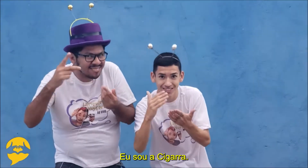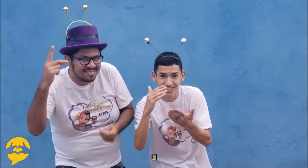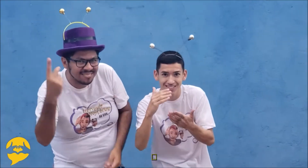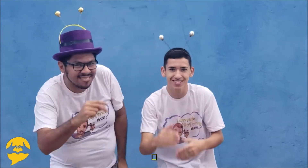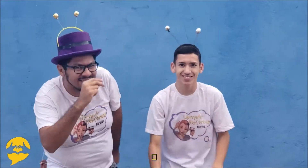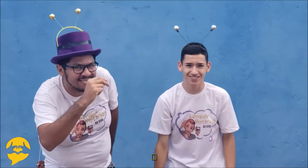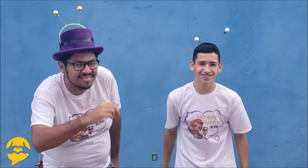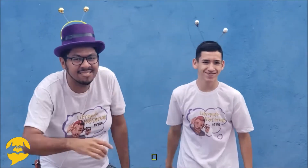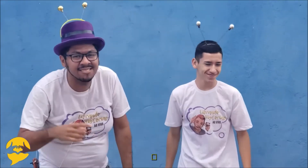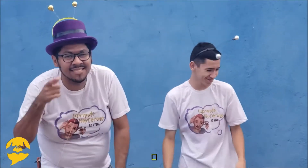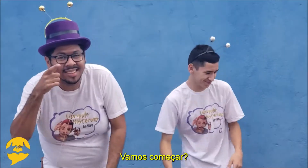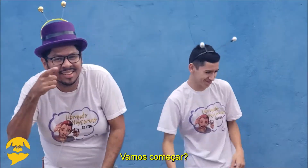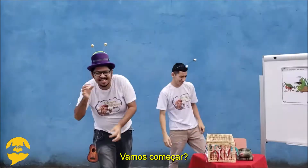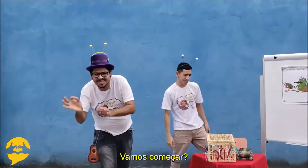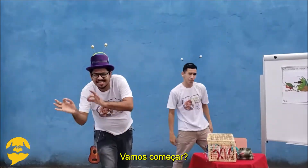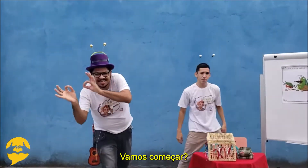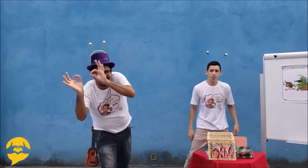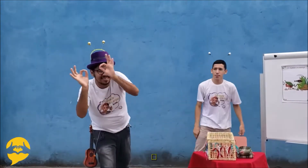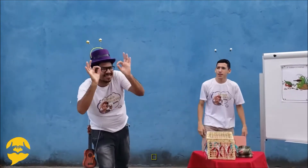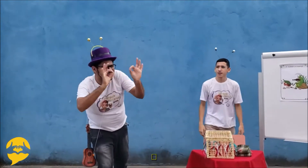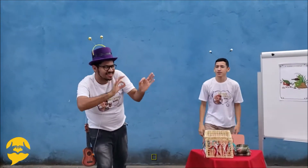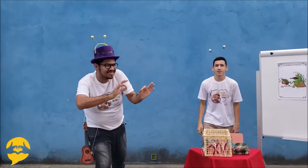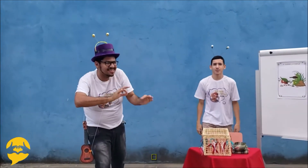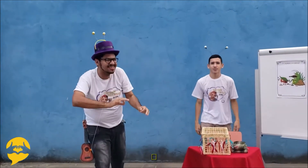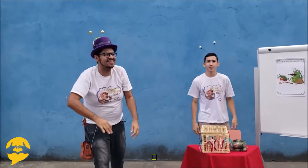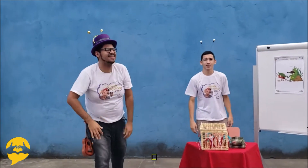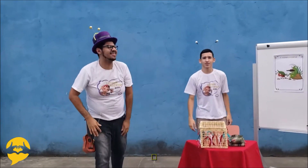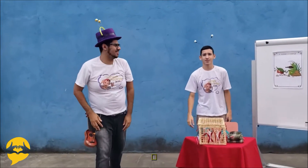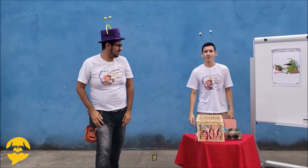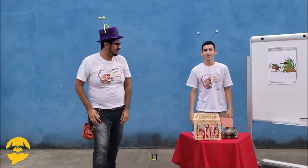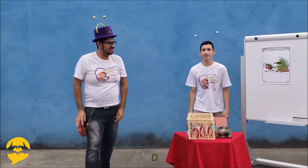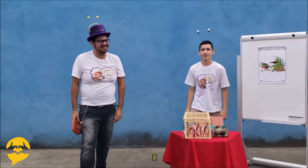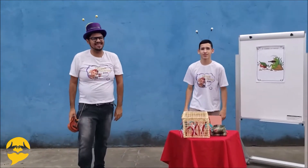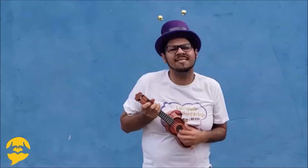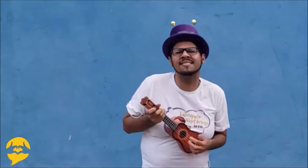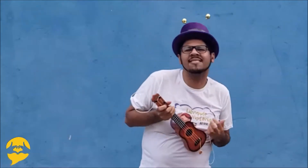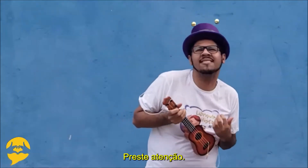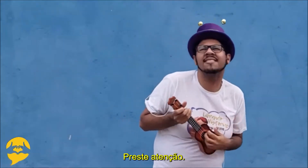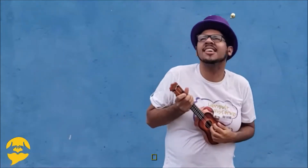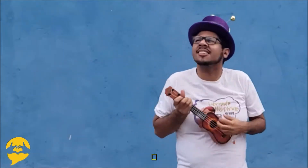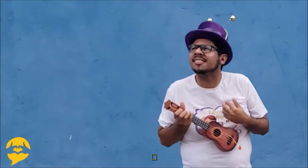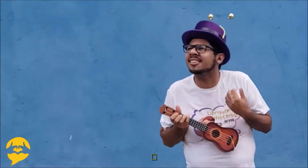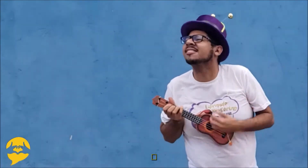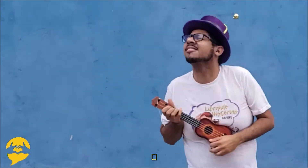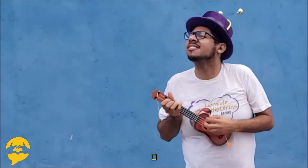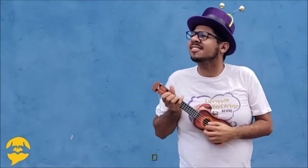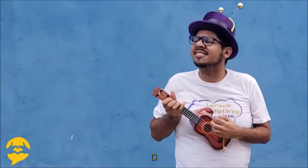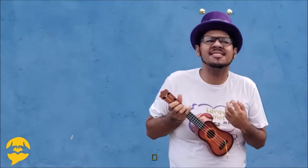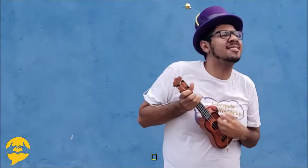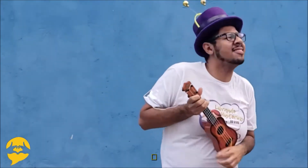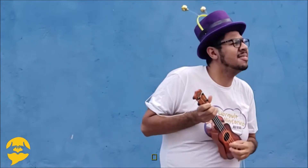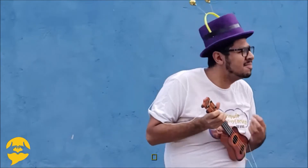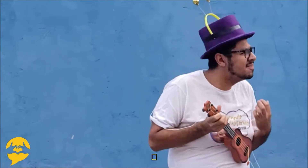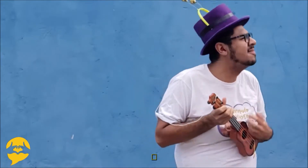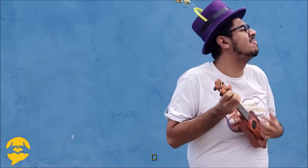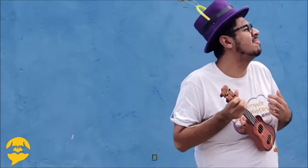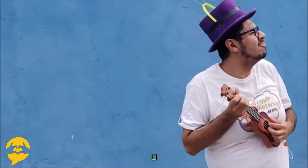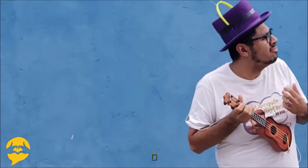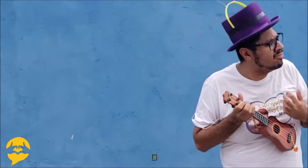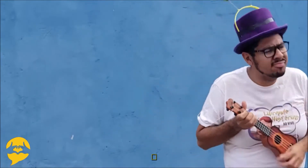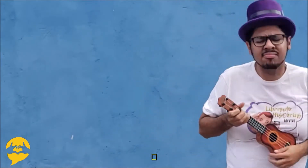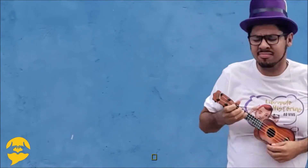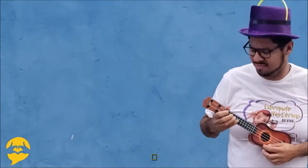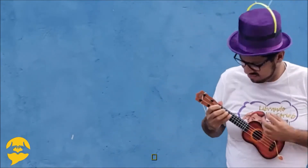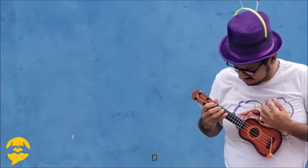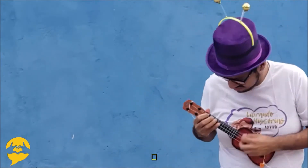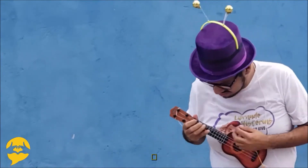cigarra. E Carlos para ele mesmo. Vamos começar? Carlos é moreno, tem bigode fino e barba acerrada. Preste atenção. Usa antenas de bolinha sobre cartola